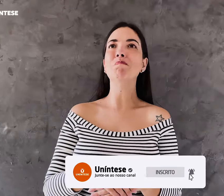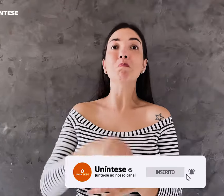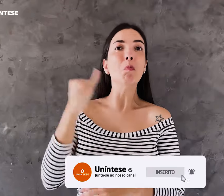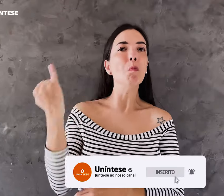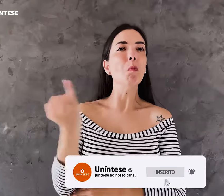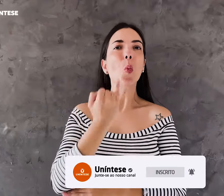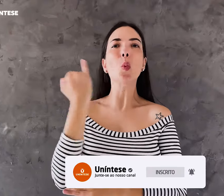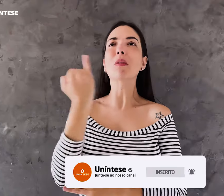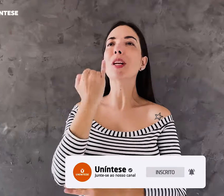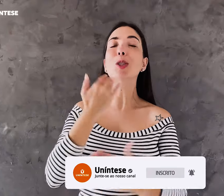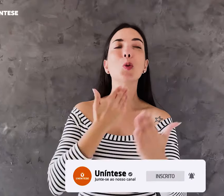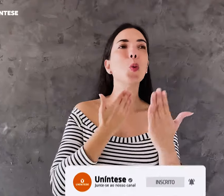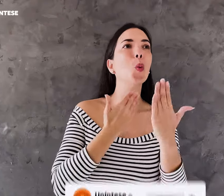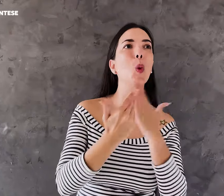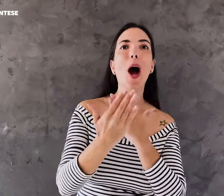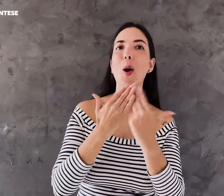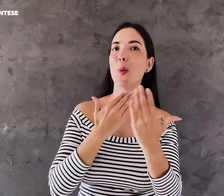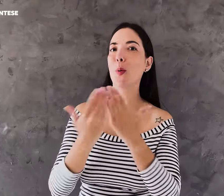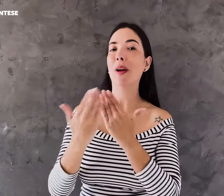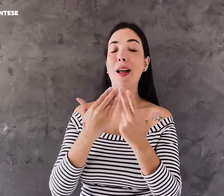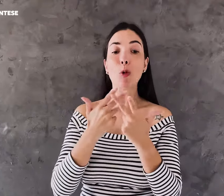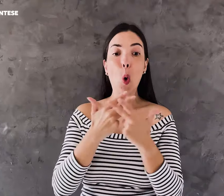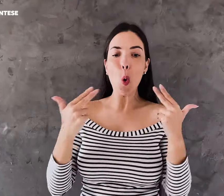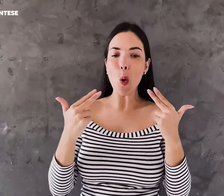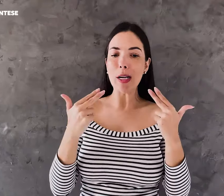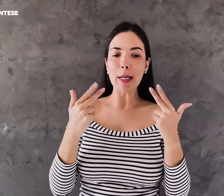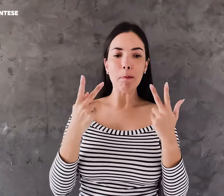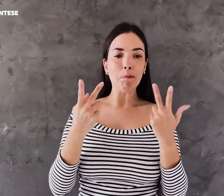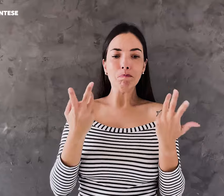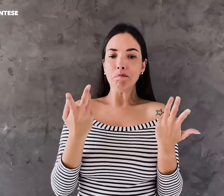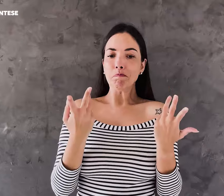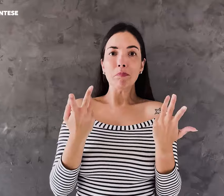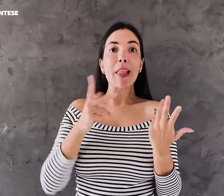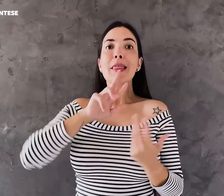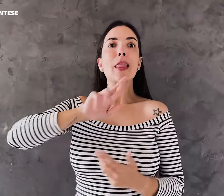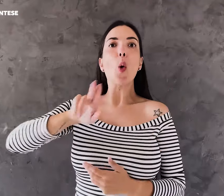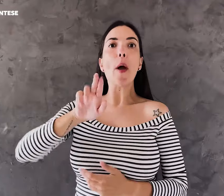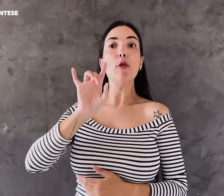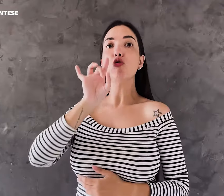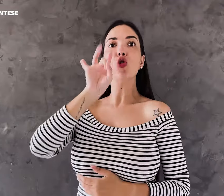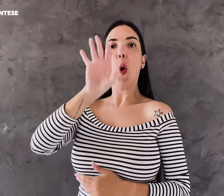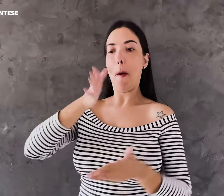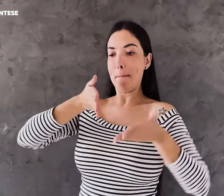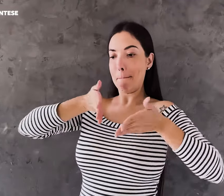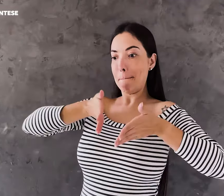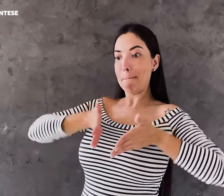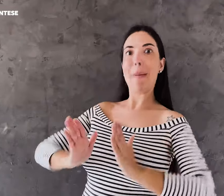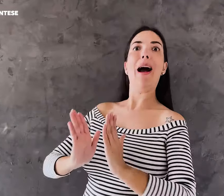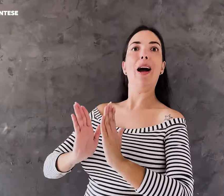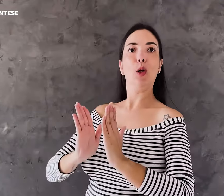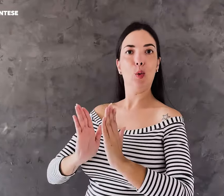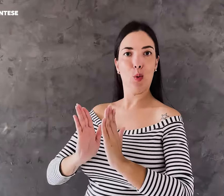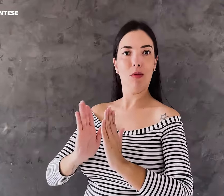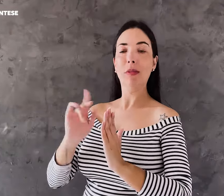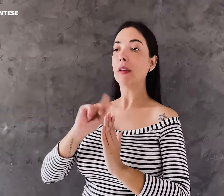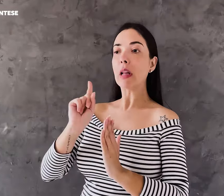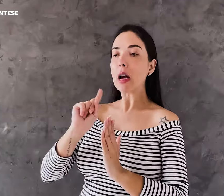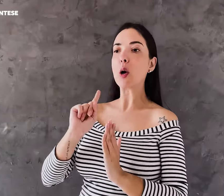É muito importante qualquer coisa, não é só num momento do parto a